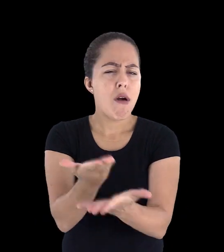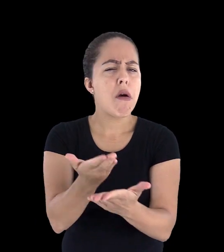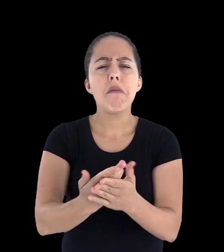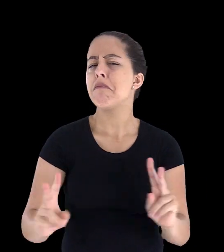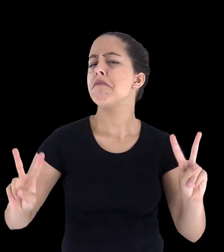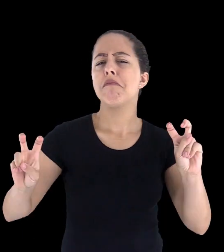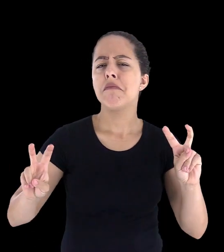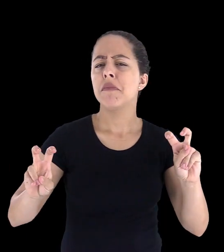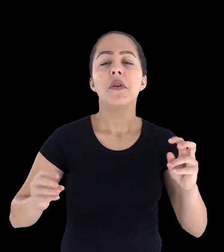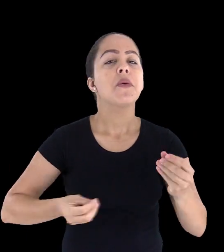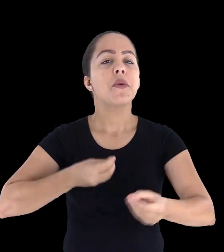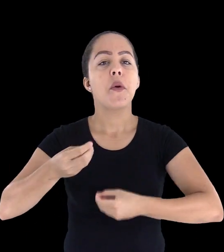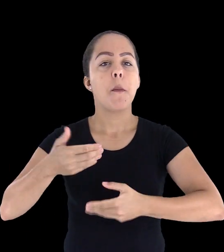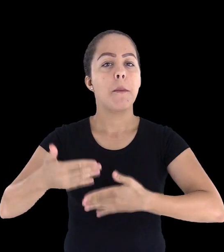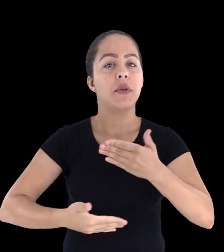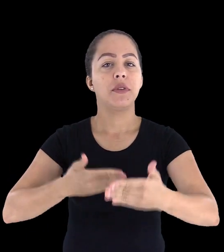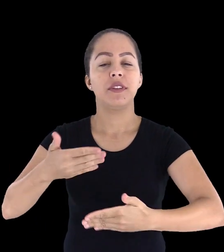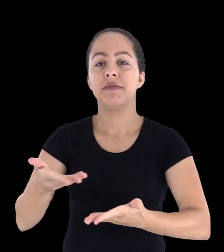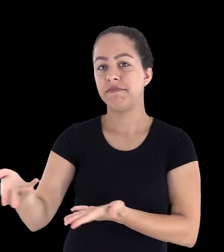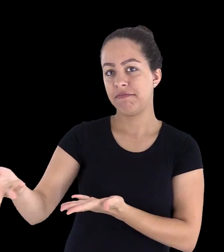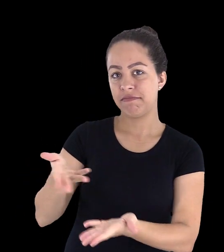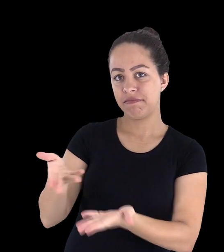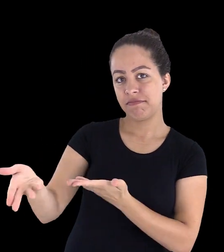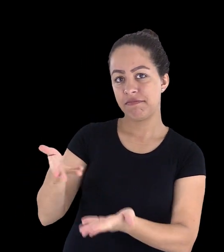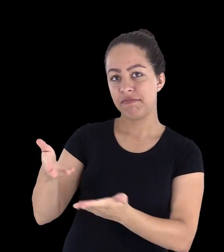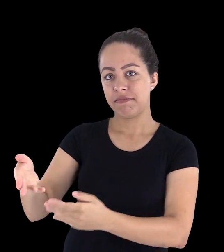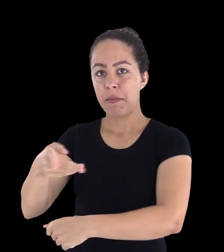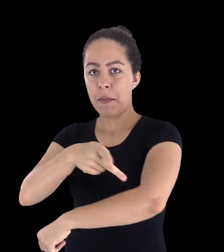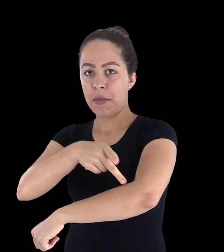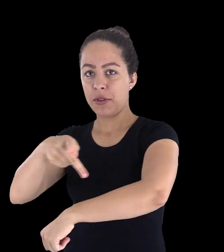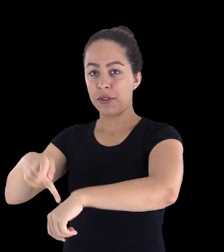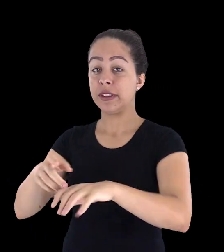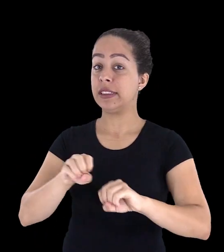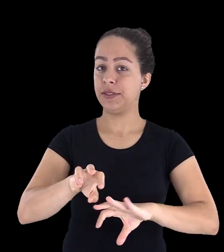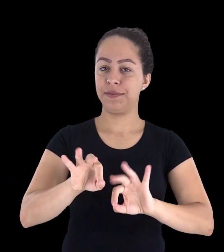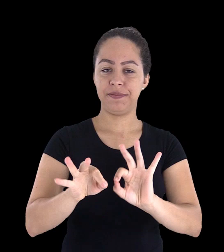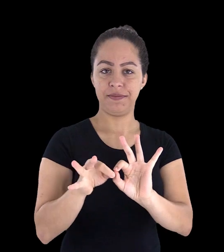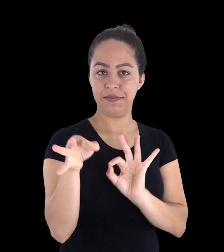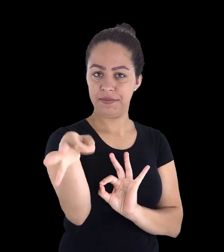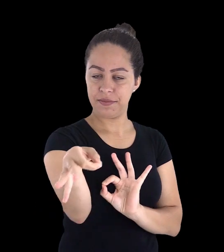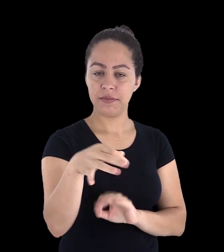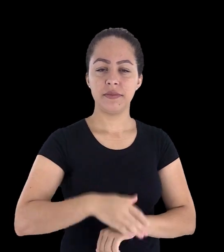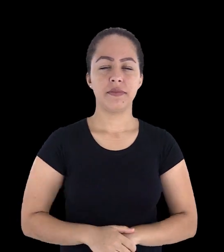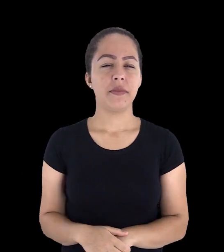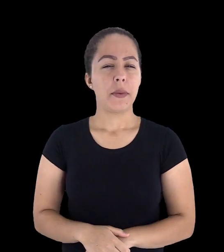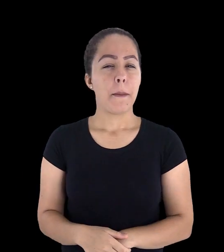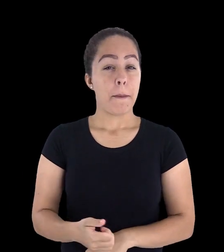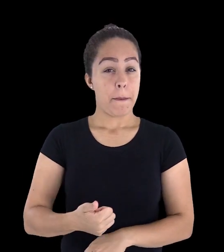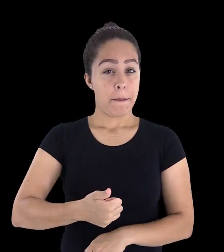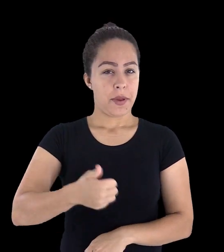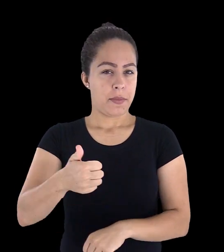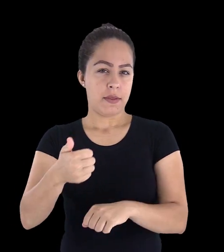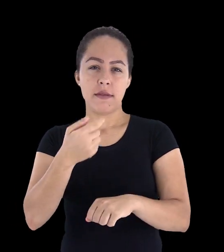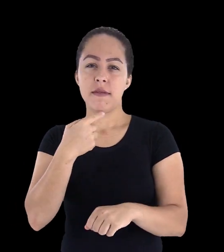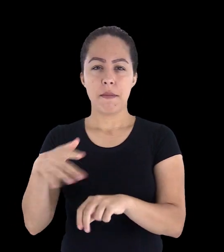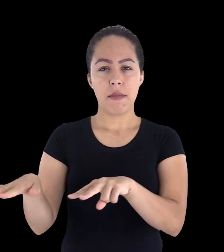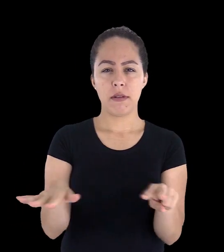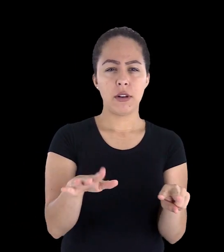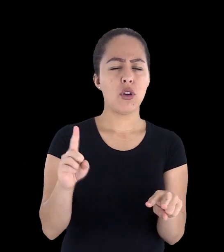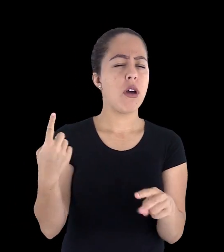dimensões do processo de mediação pedagógica em educação à distância. Na primeira semana nós vimos as dimensões da